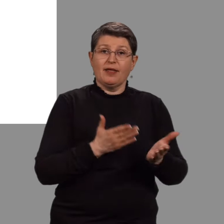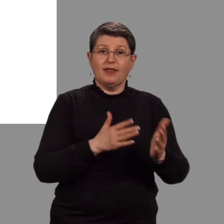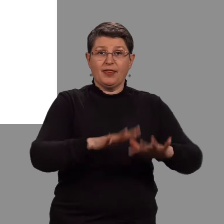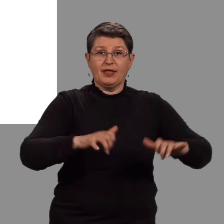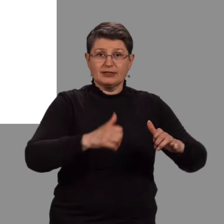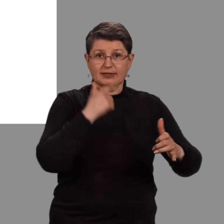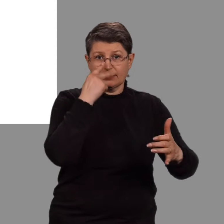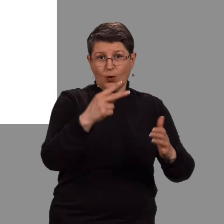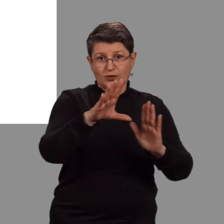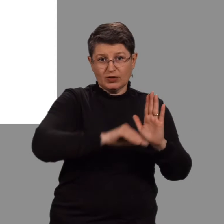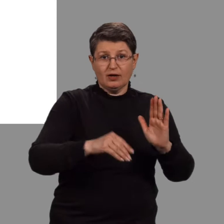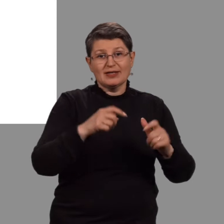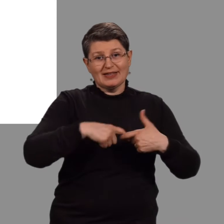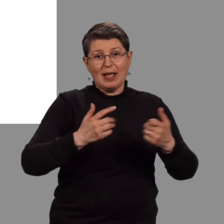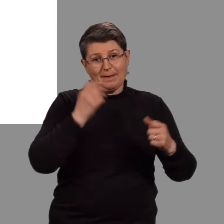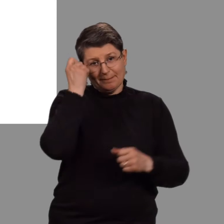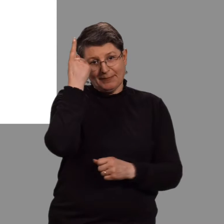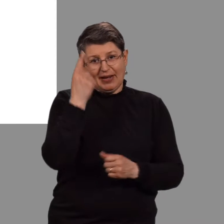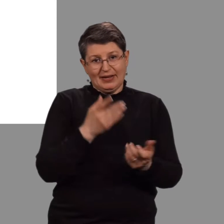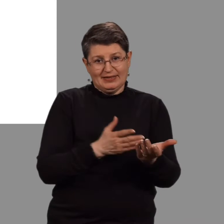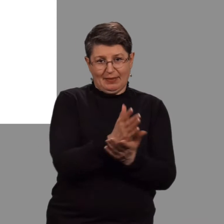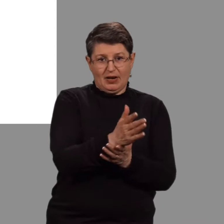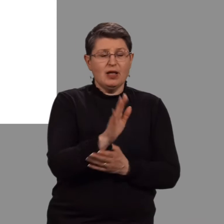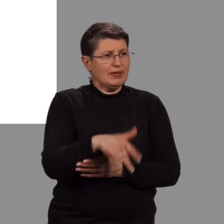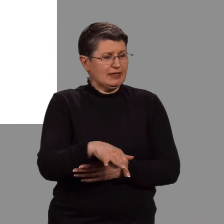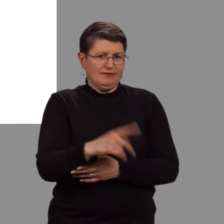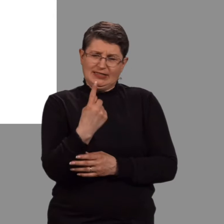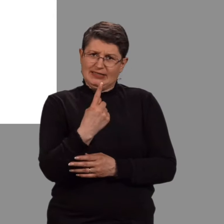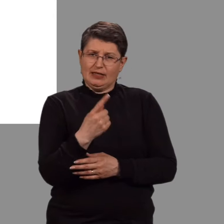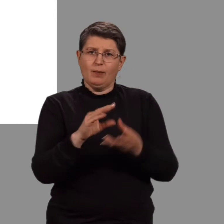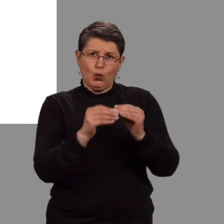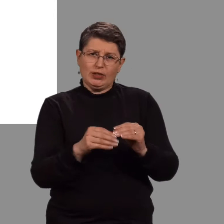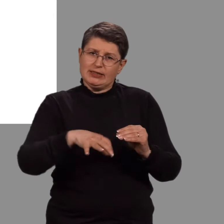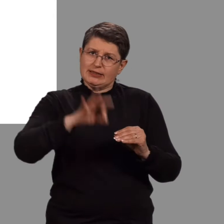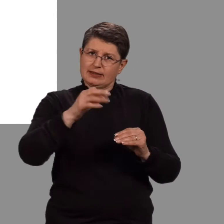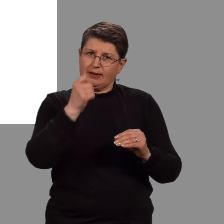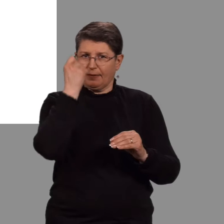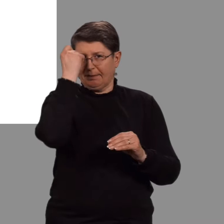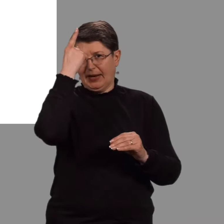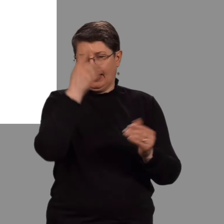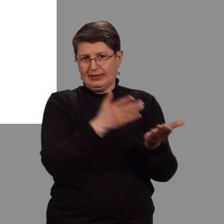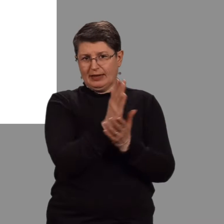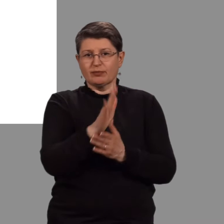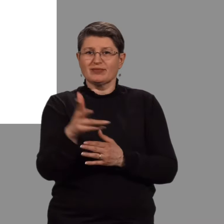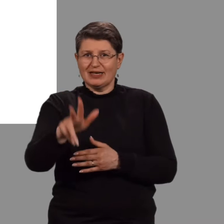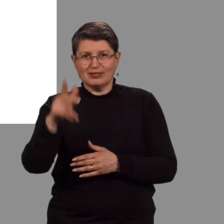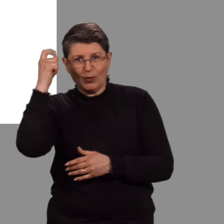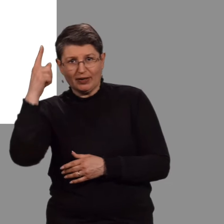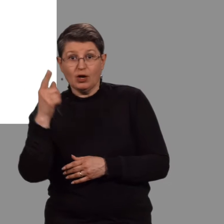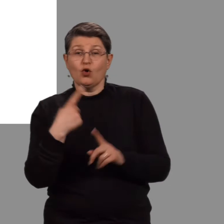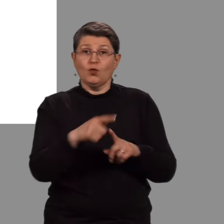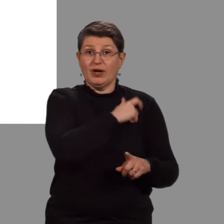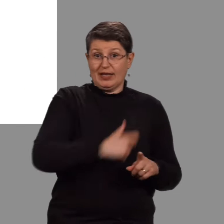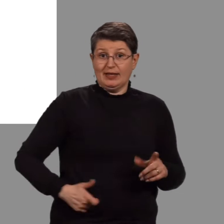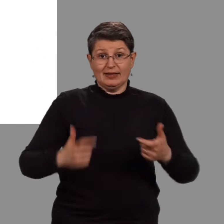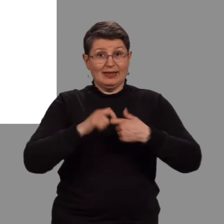og var þetta fyrsta sinn sem að samþykt er sérstök stefna í Íslandska ríkisins á sviði lísta á menningarars og aðkoma ríkisins að þeim málá